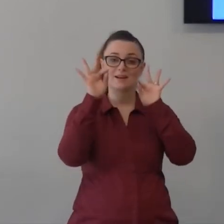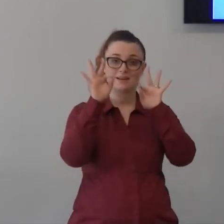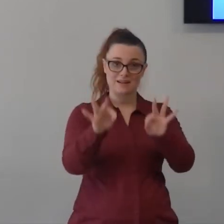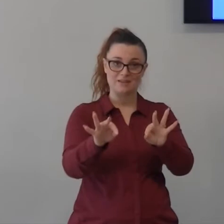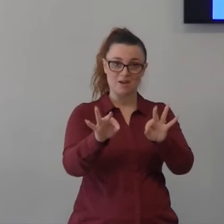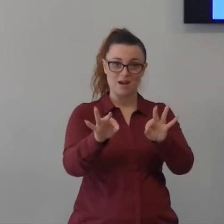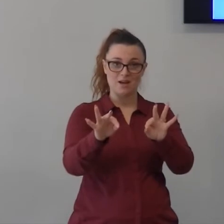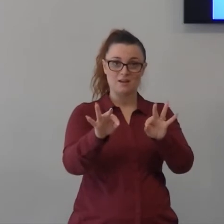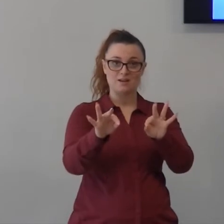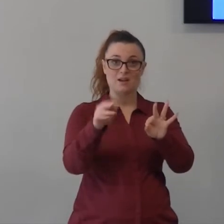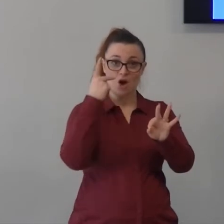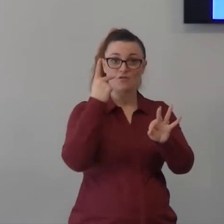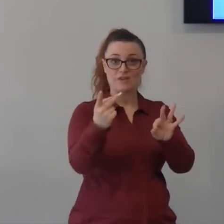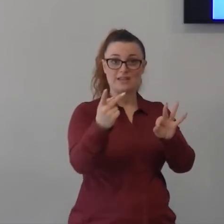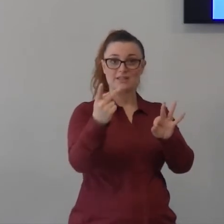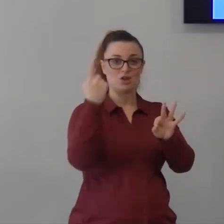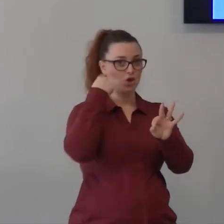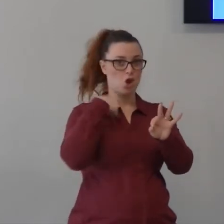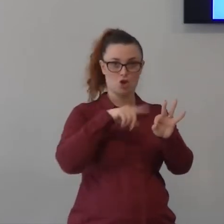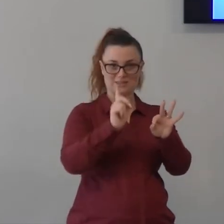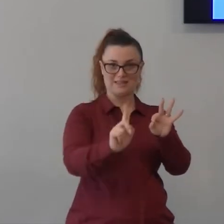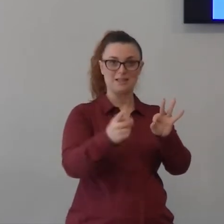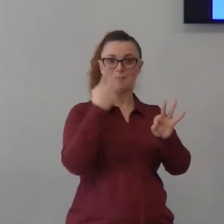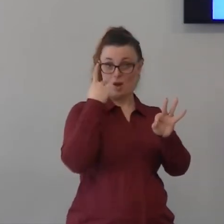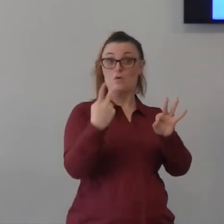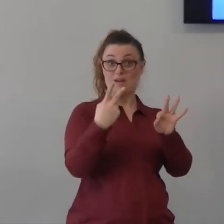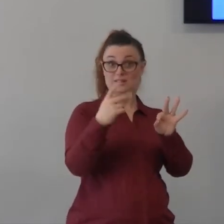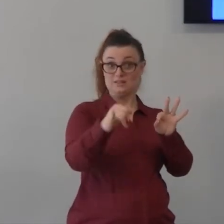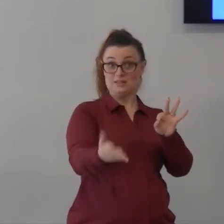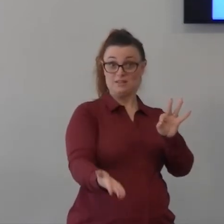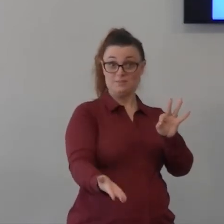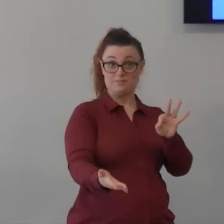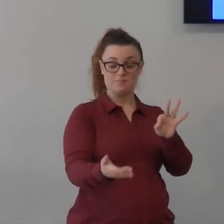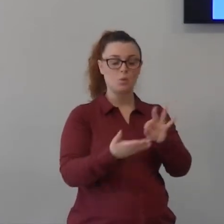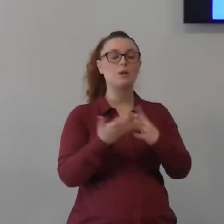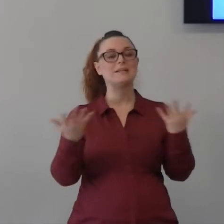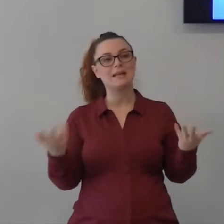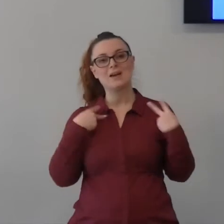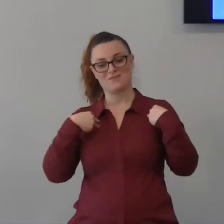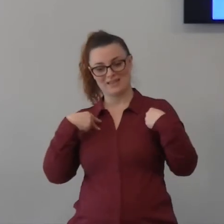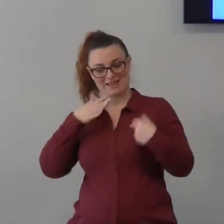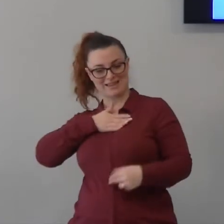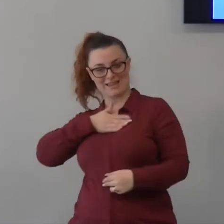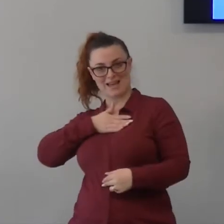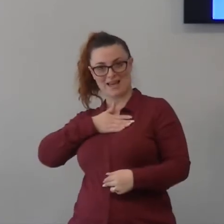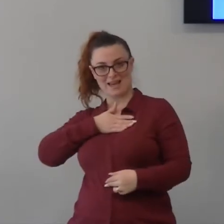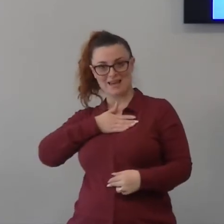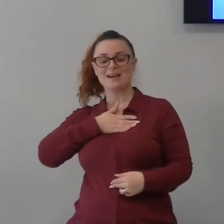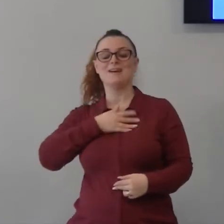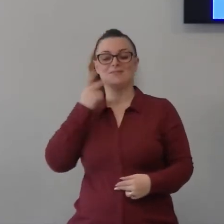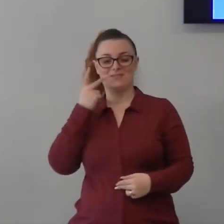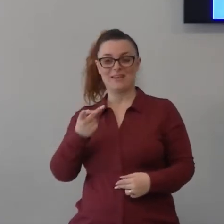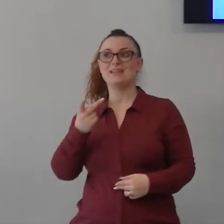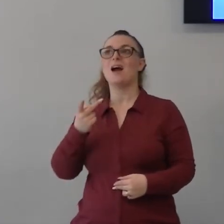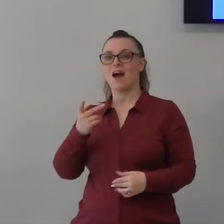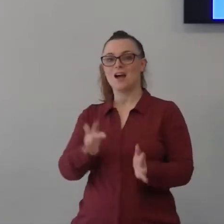non lo senti avevamo detto che quando Gesù arriva nella tua vita tu vedi gli effetti dell'arrivare non è